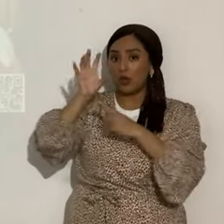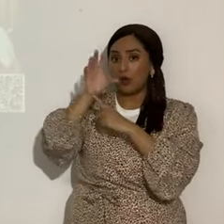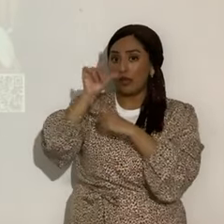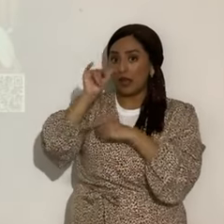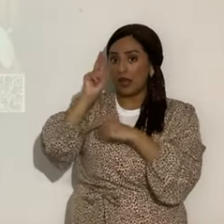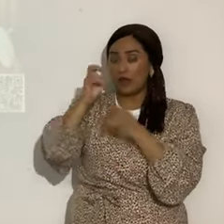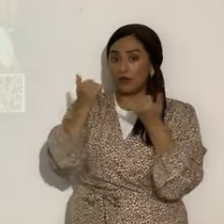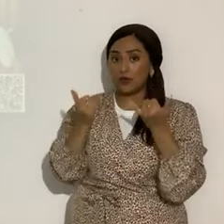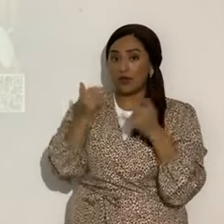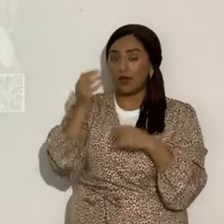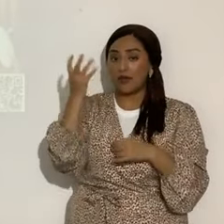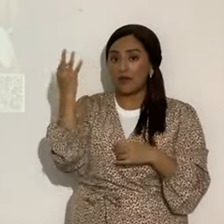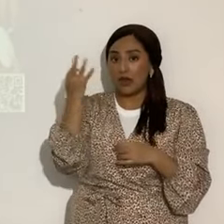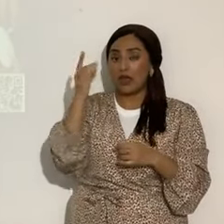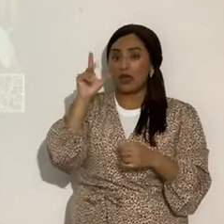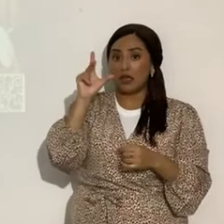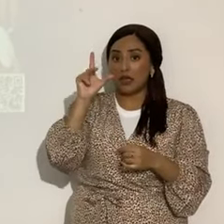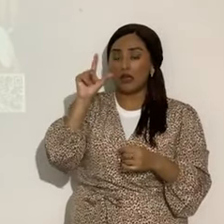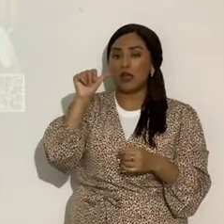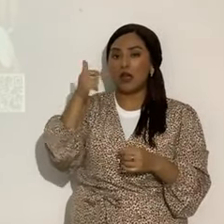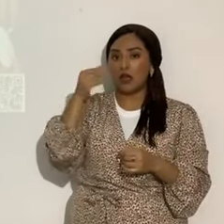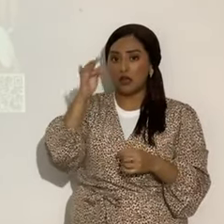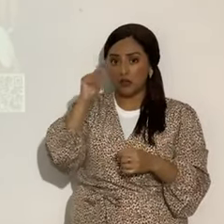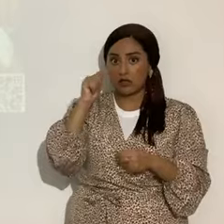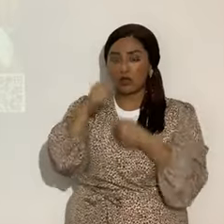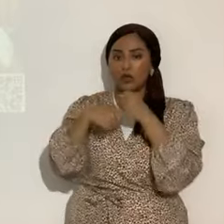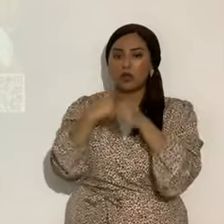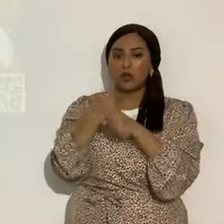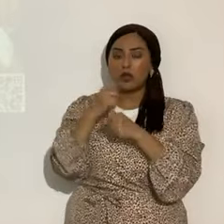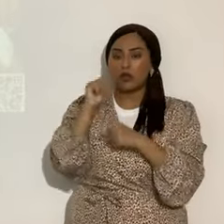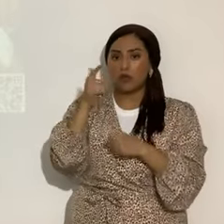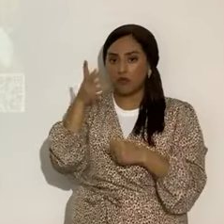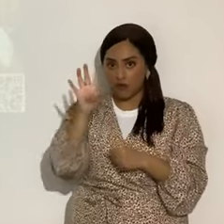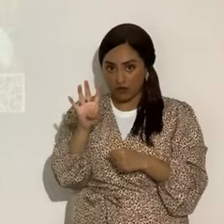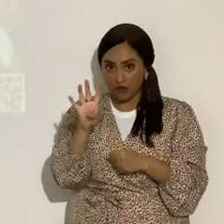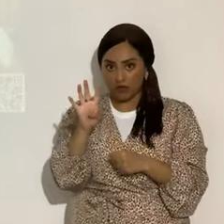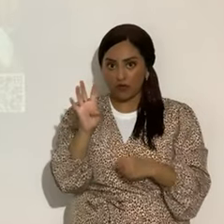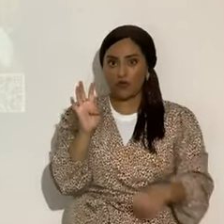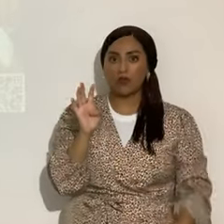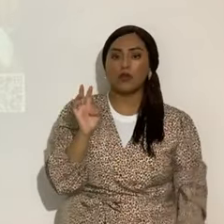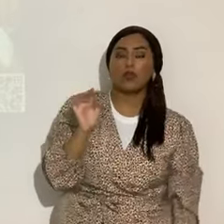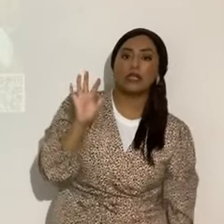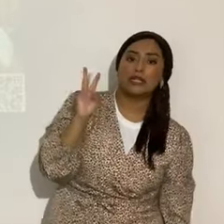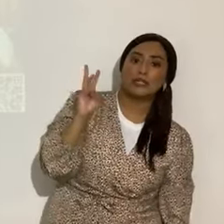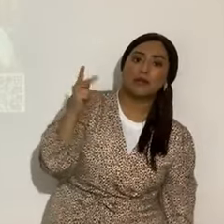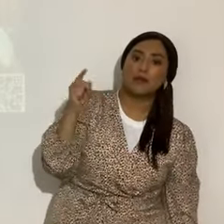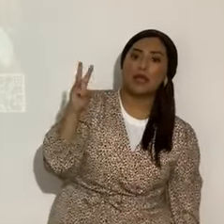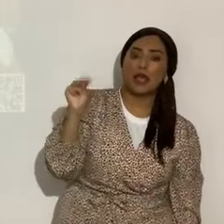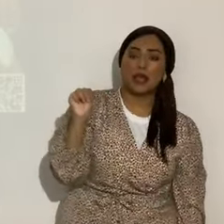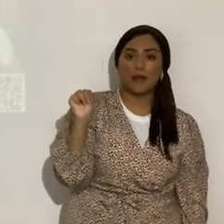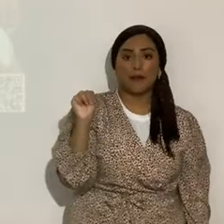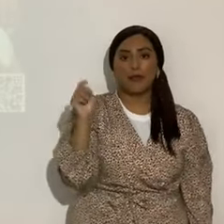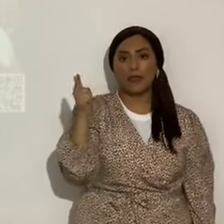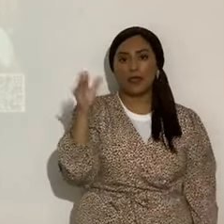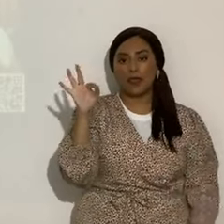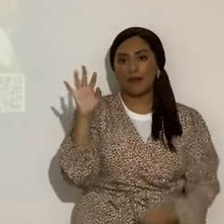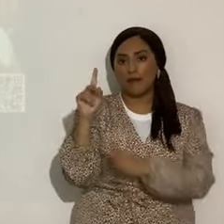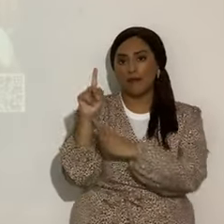Hoy es día viernes, 23 de agosto del año 2024, Gregoriano. Son las 6 de la tarde con 29 minutos, más o menos.